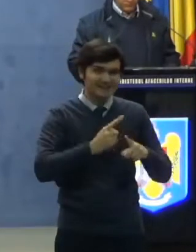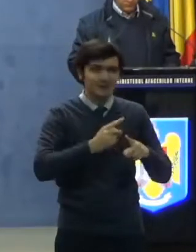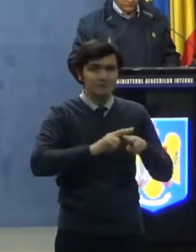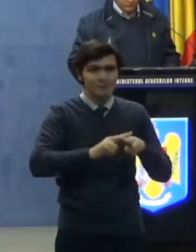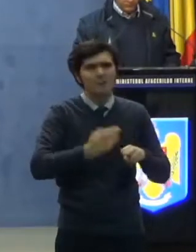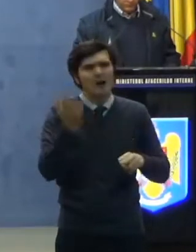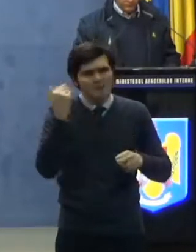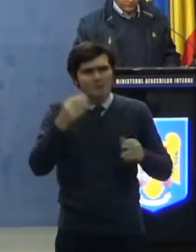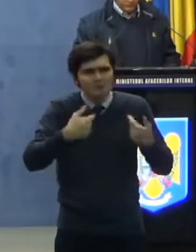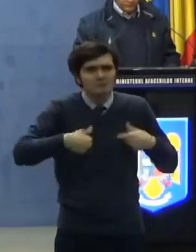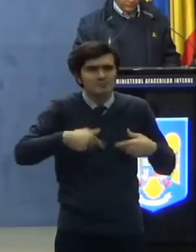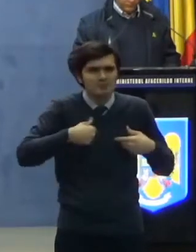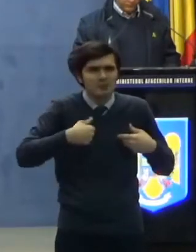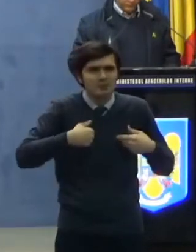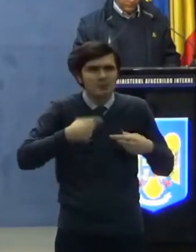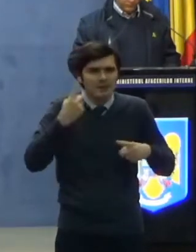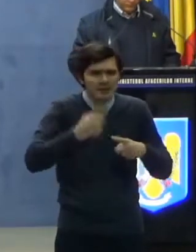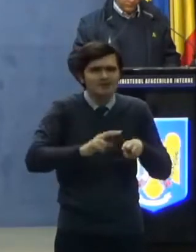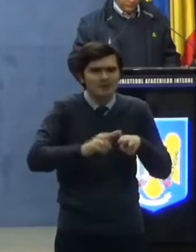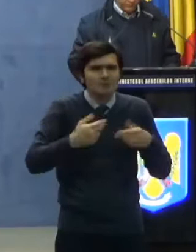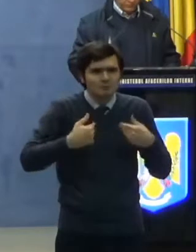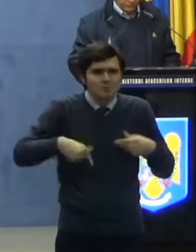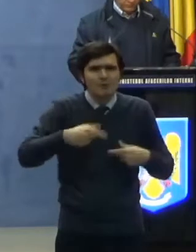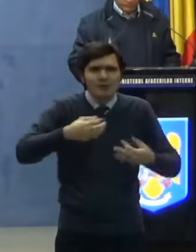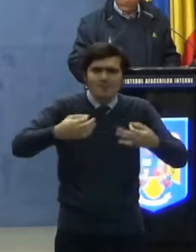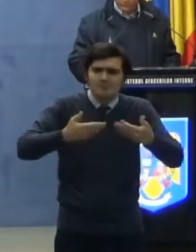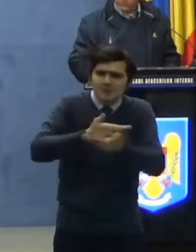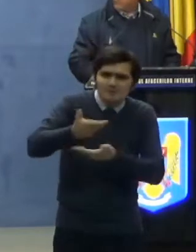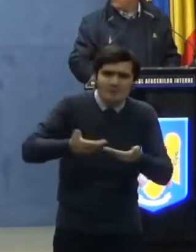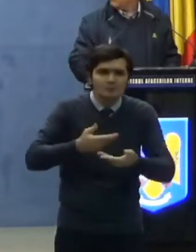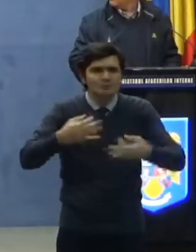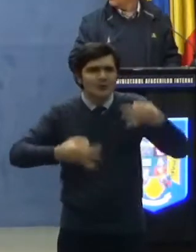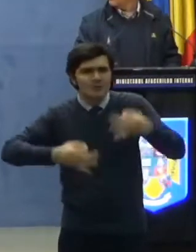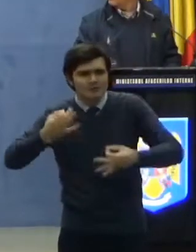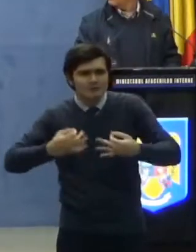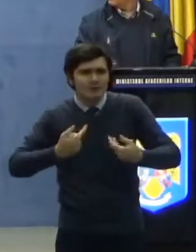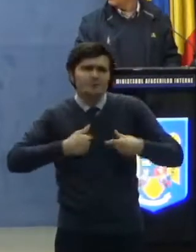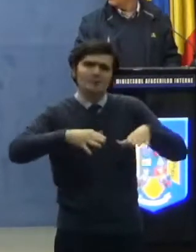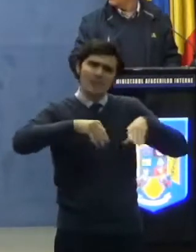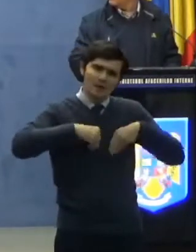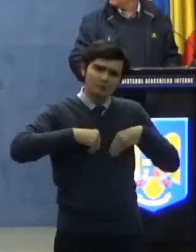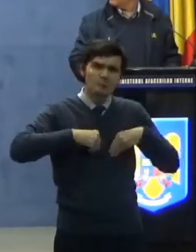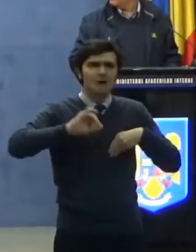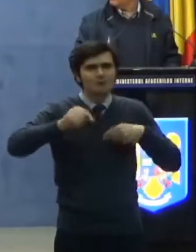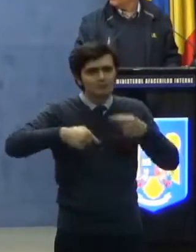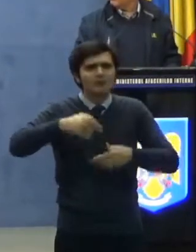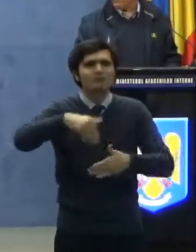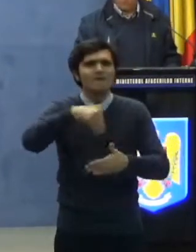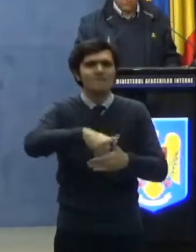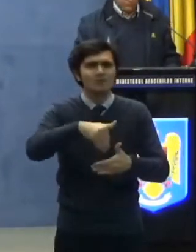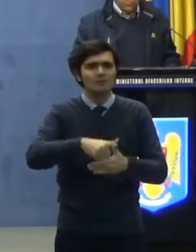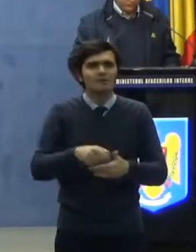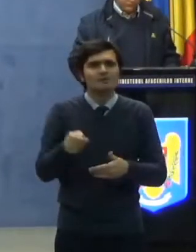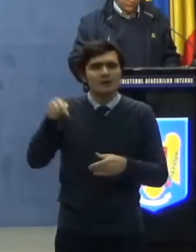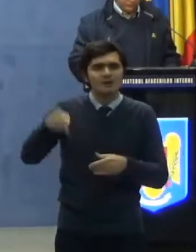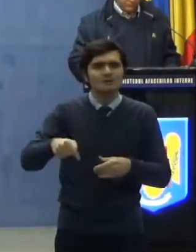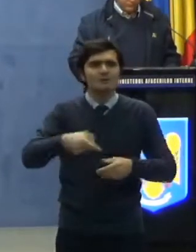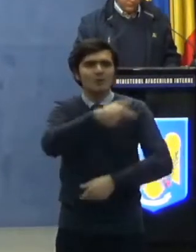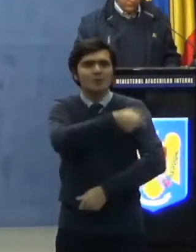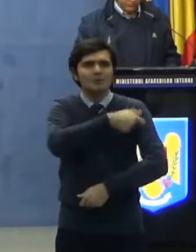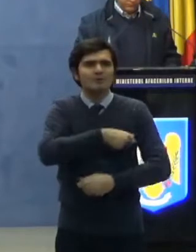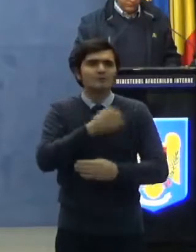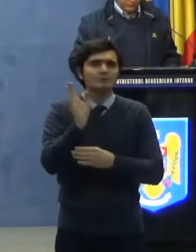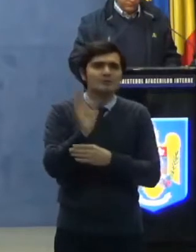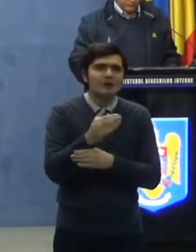dezbătute, analizate, asumate și votate în cadrul Comitetului